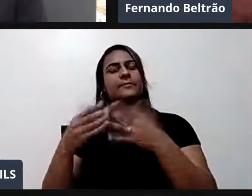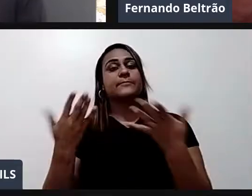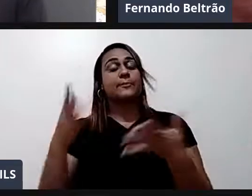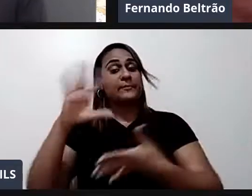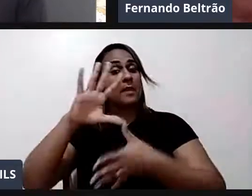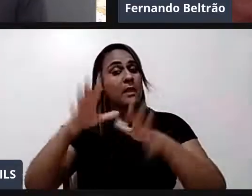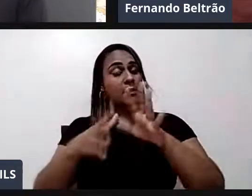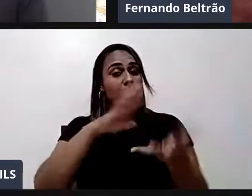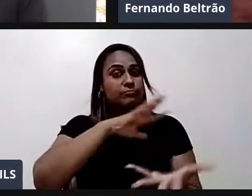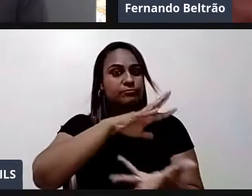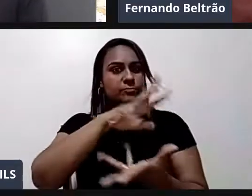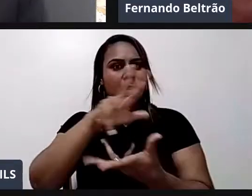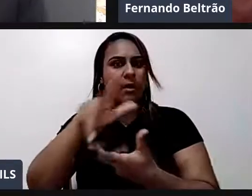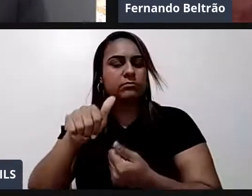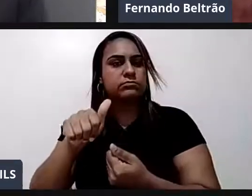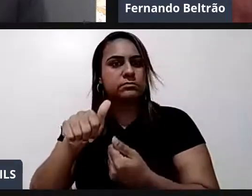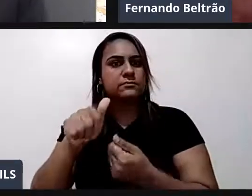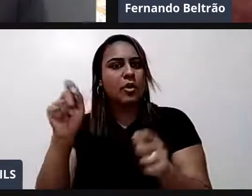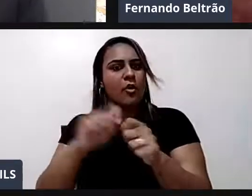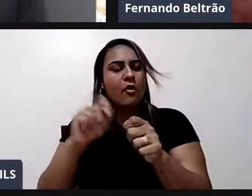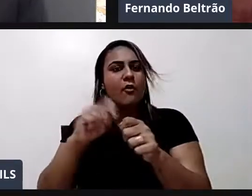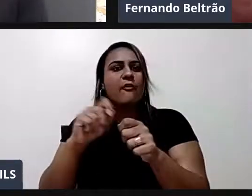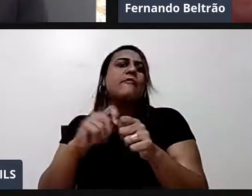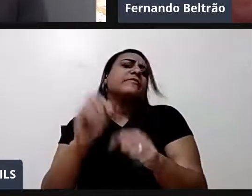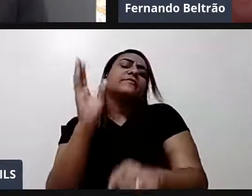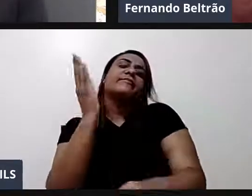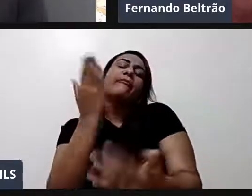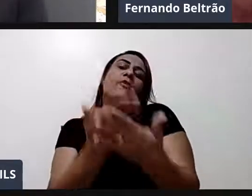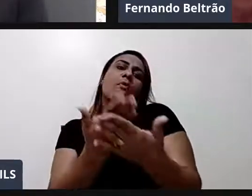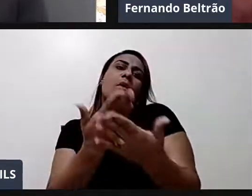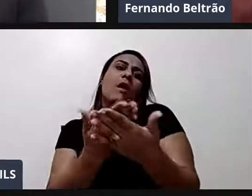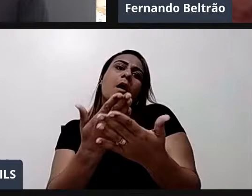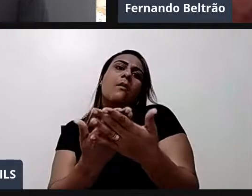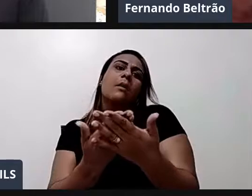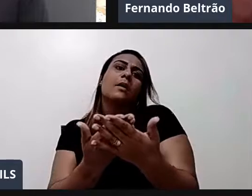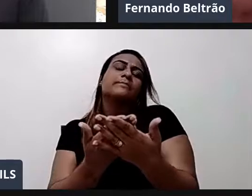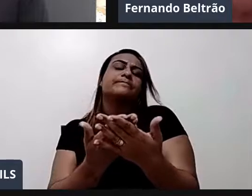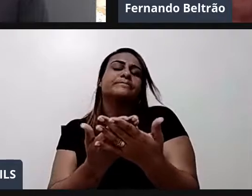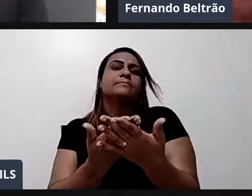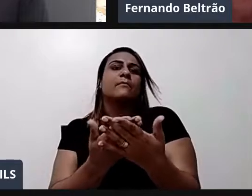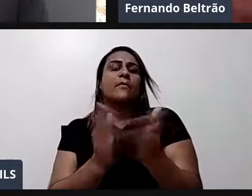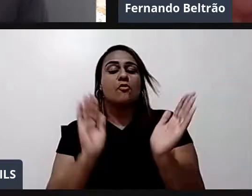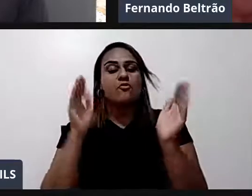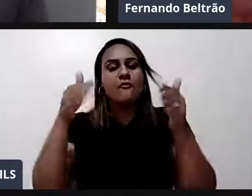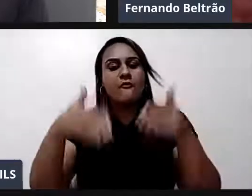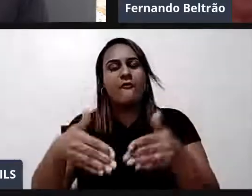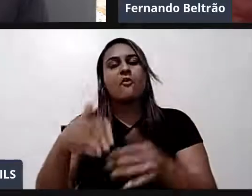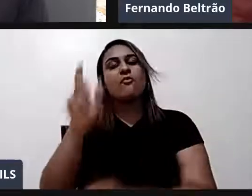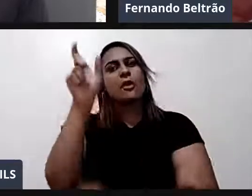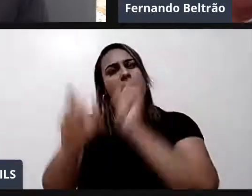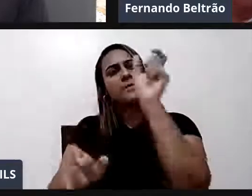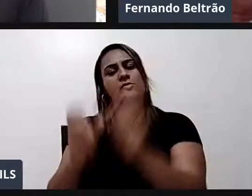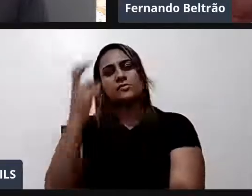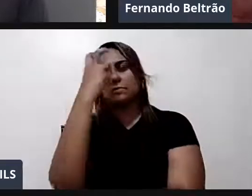pensando nos cegos. Se for fazer uma aula. Um aulão. Uma live. Até longa. Uns 20 minutos. Meia hora. Até longa.